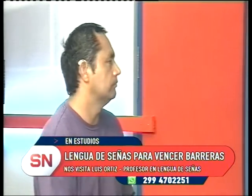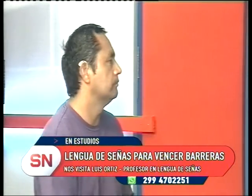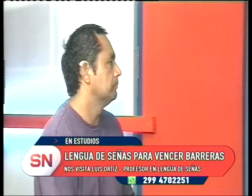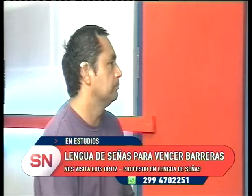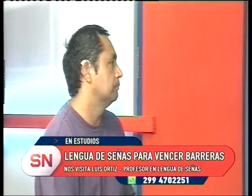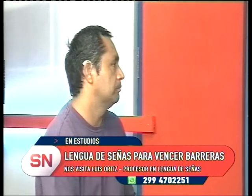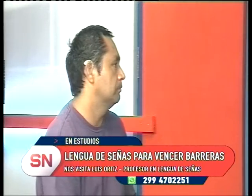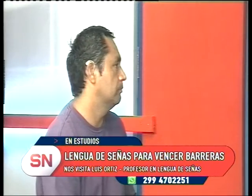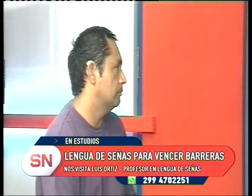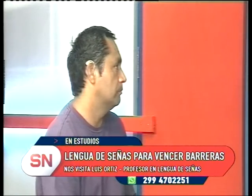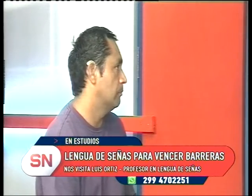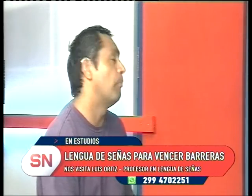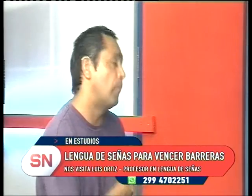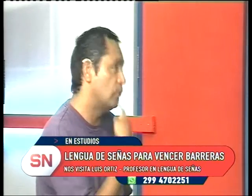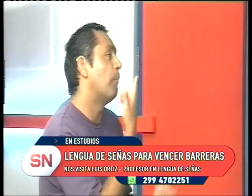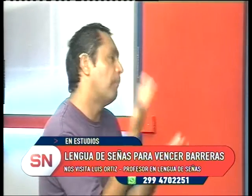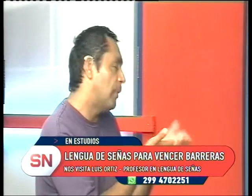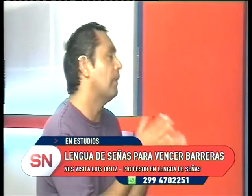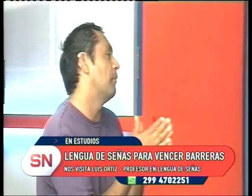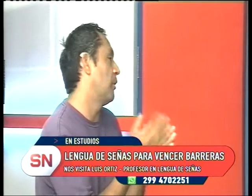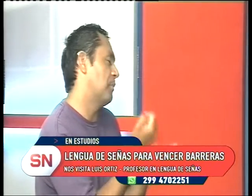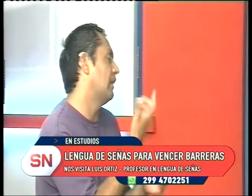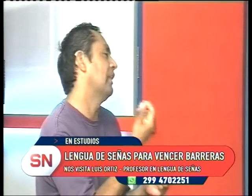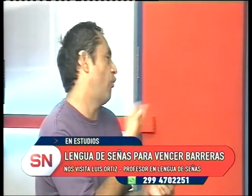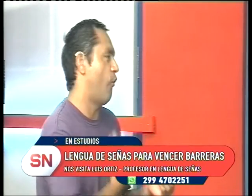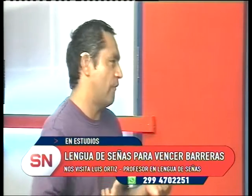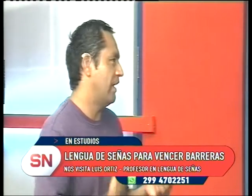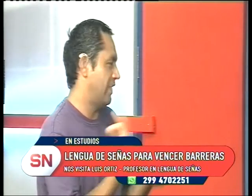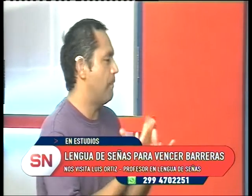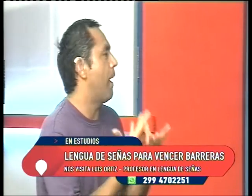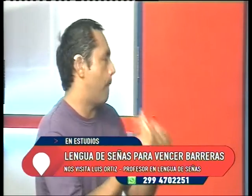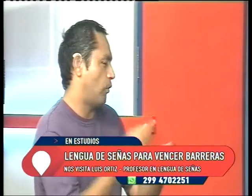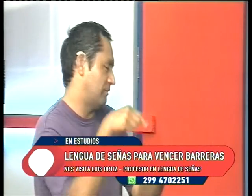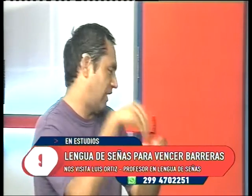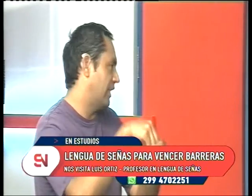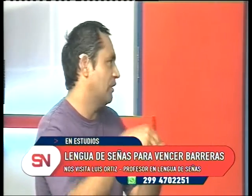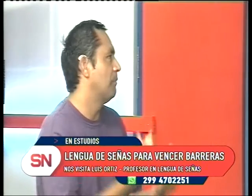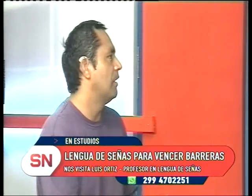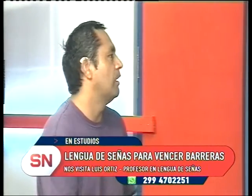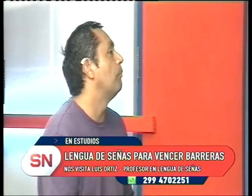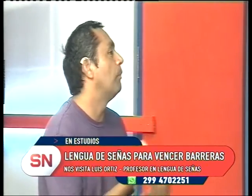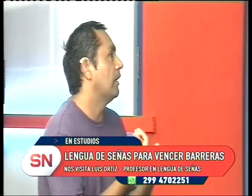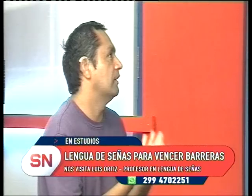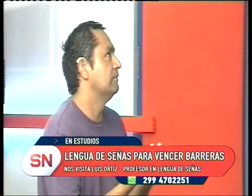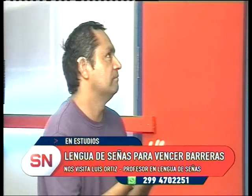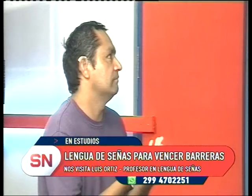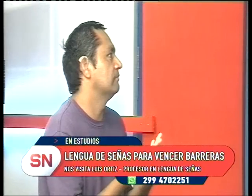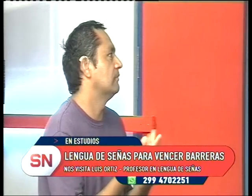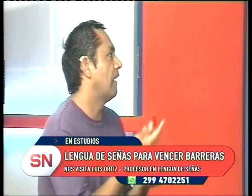a tener una mente abierta de a poco. Pero es importante que el gobierno nos apoye para poder llegar a